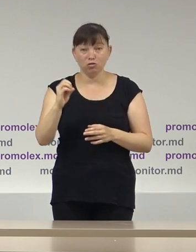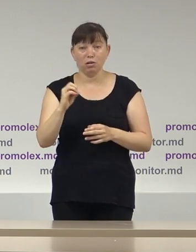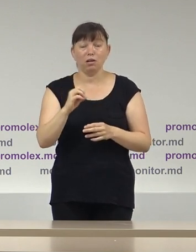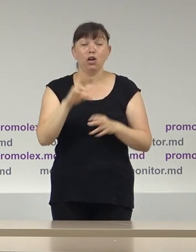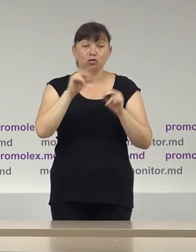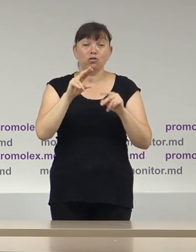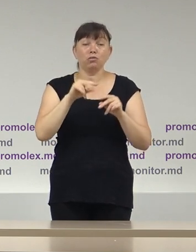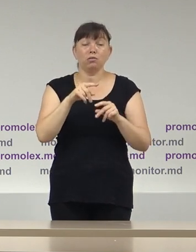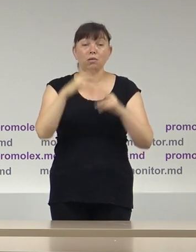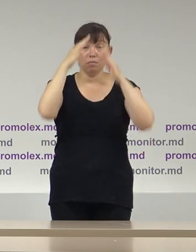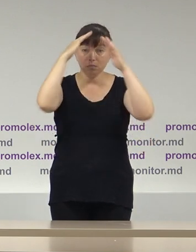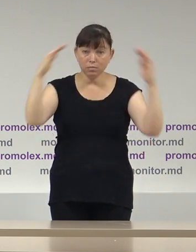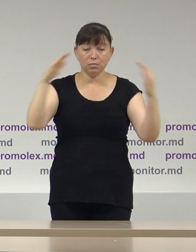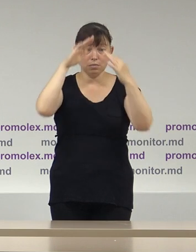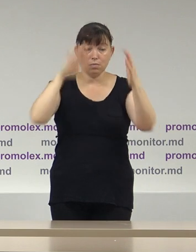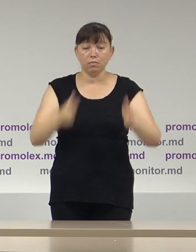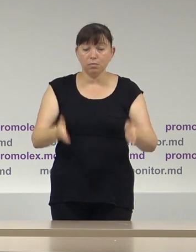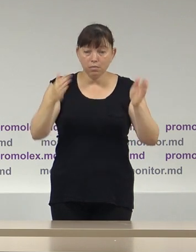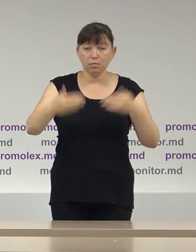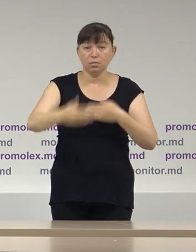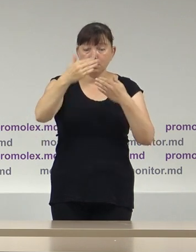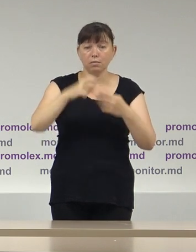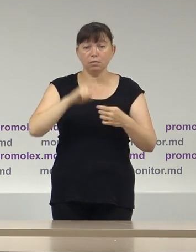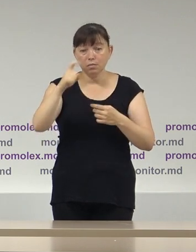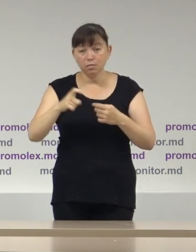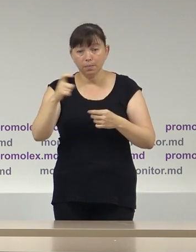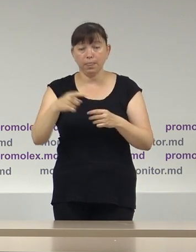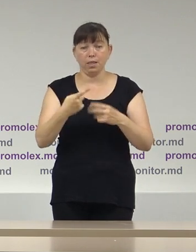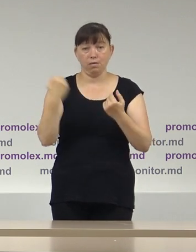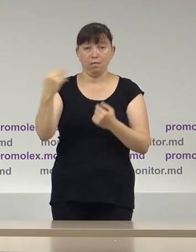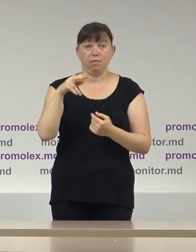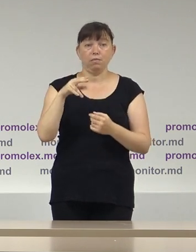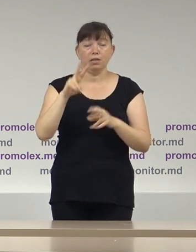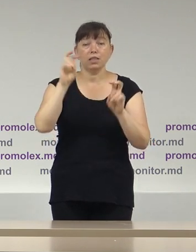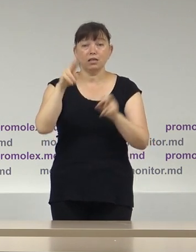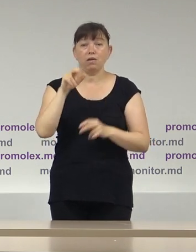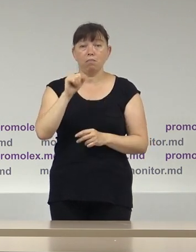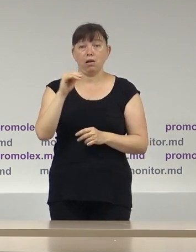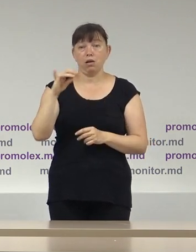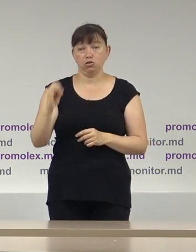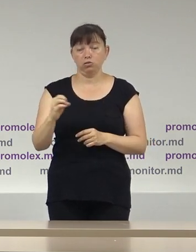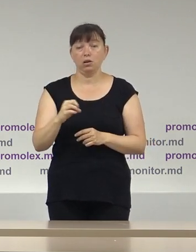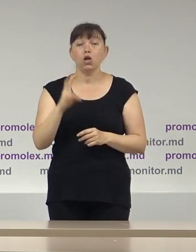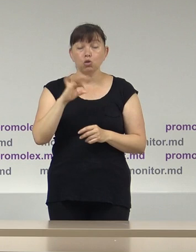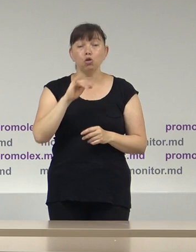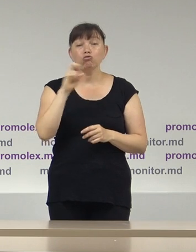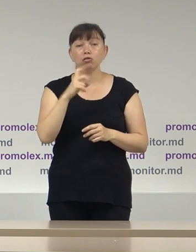Pe acoperișul fântânii și pe reții acestea a fost grăzbată denumirea abreviată a Partidului Pace. Totuși,